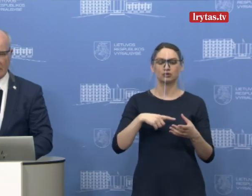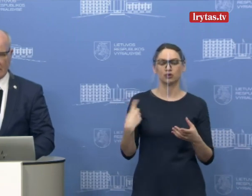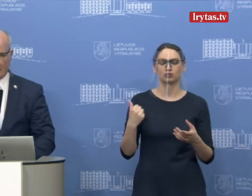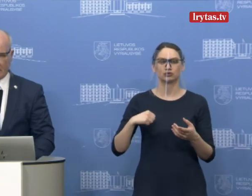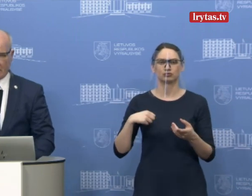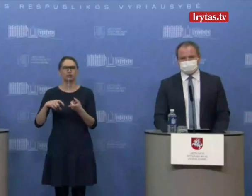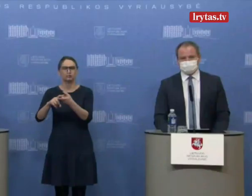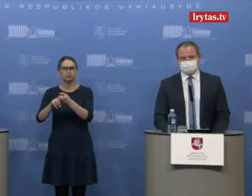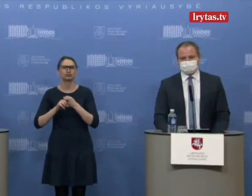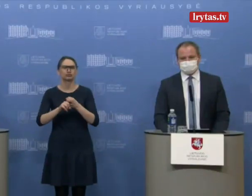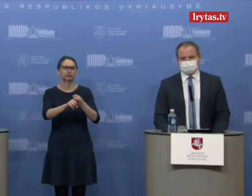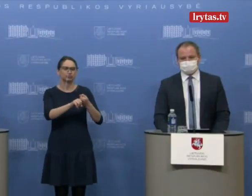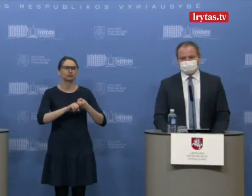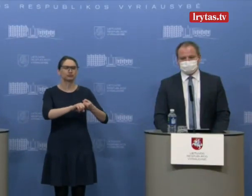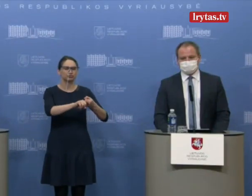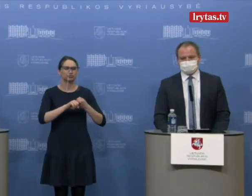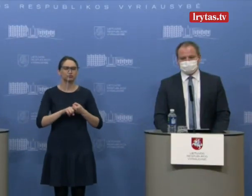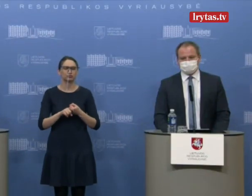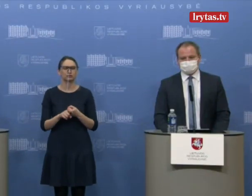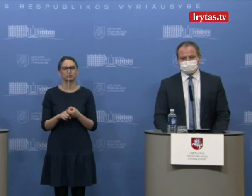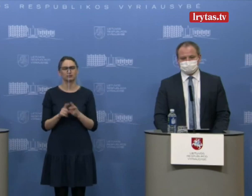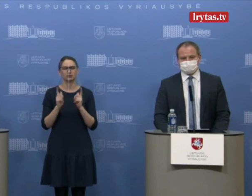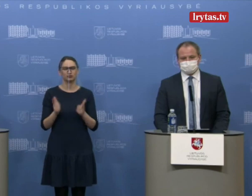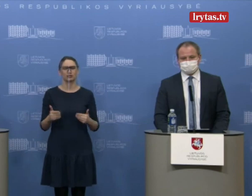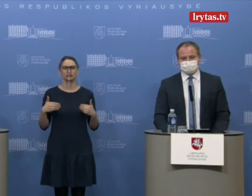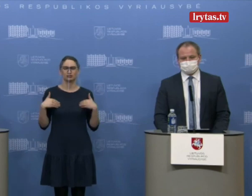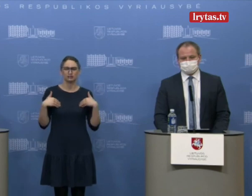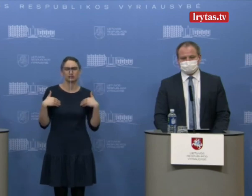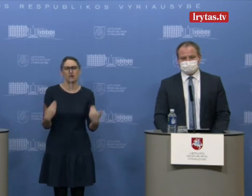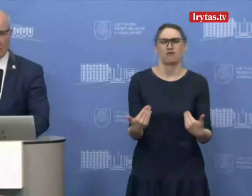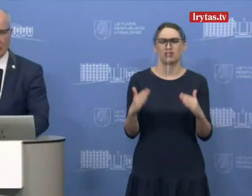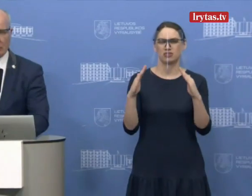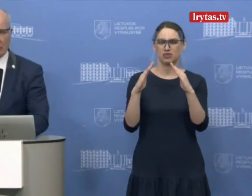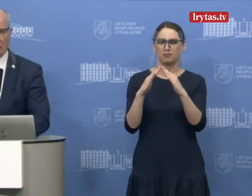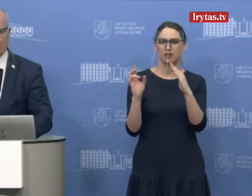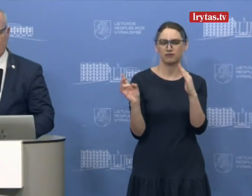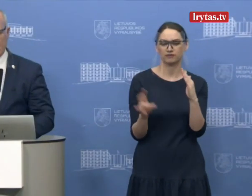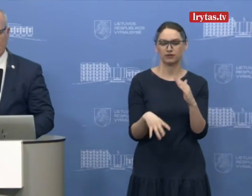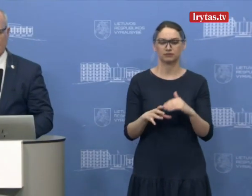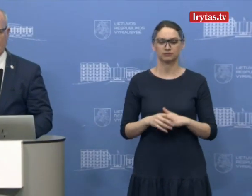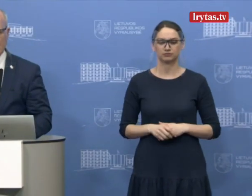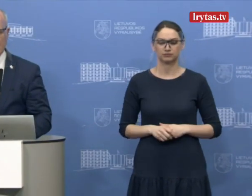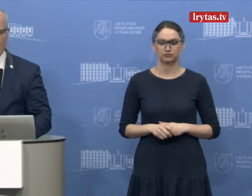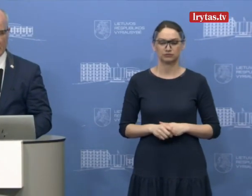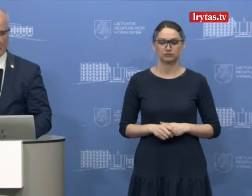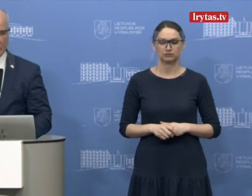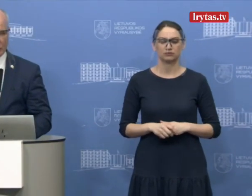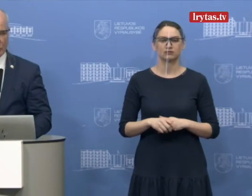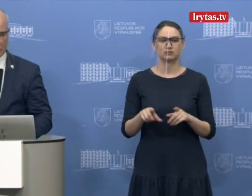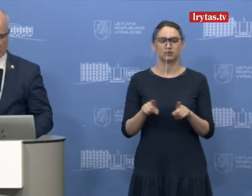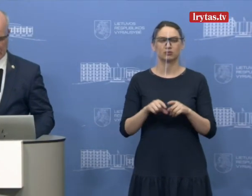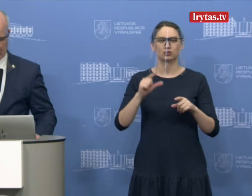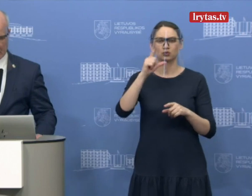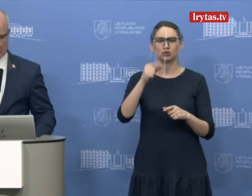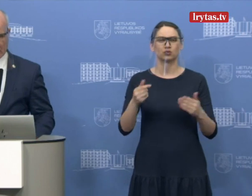nustatoma. Tai tikrai rekomenduočiau likti namuose. Labai liūdna žinia, mes netekome dar